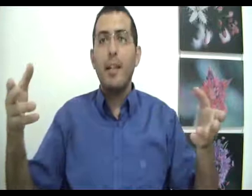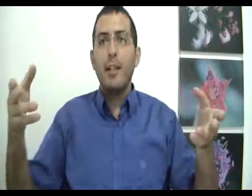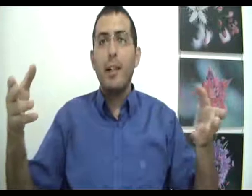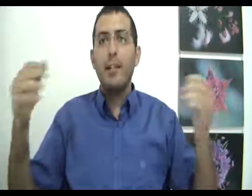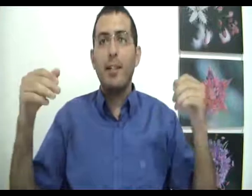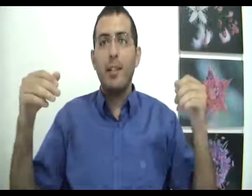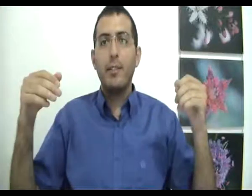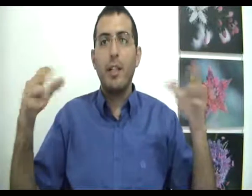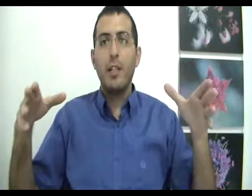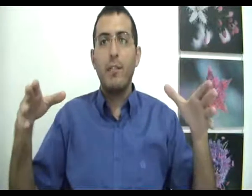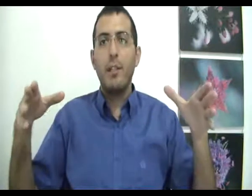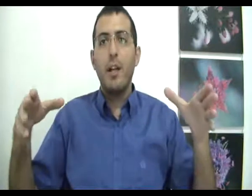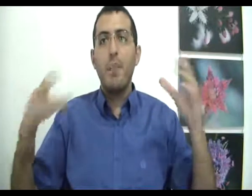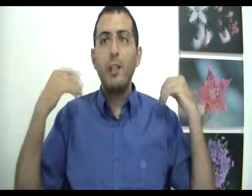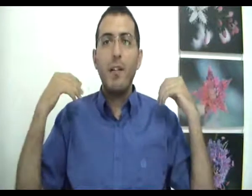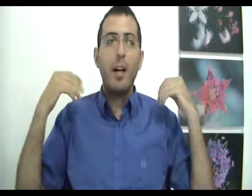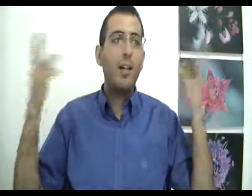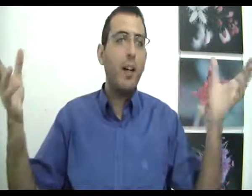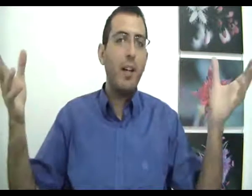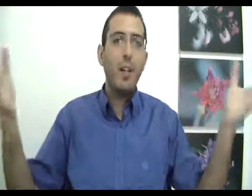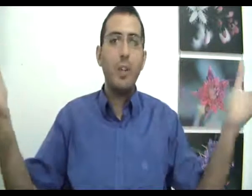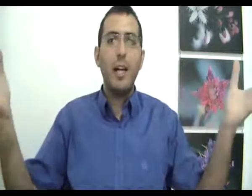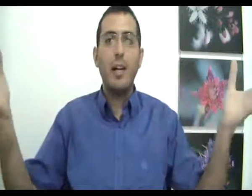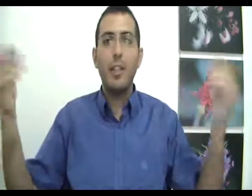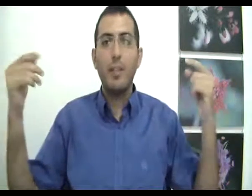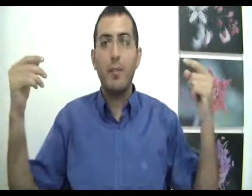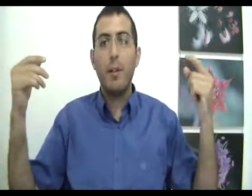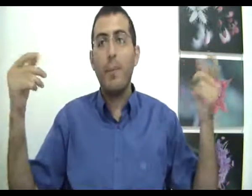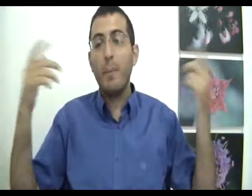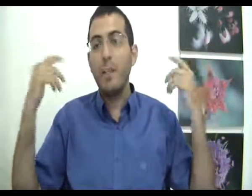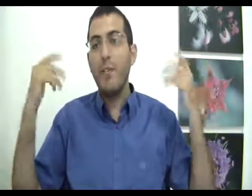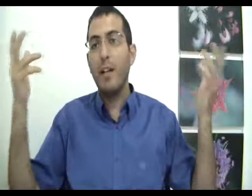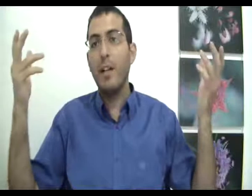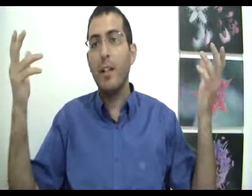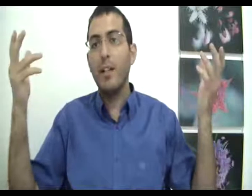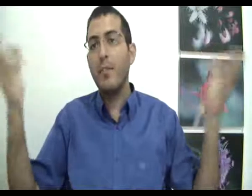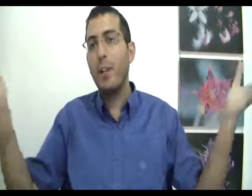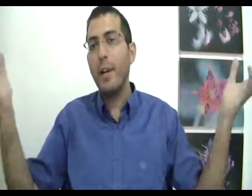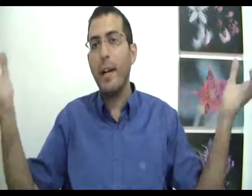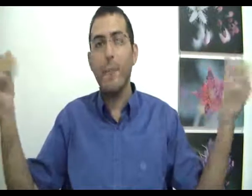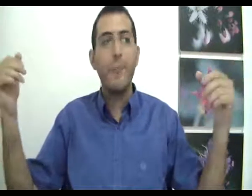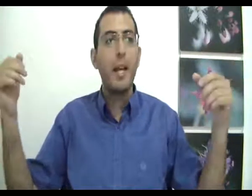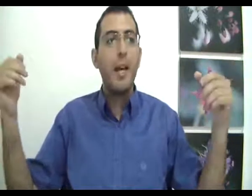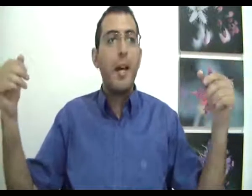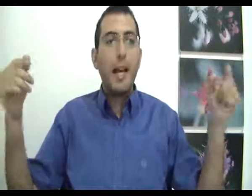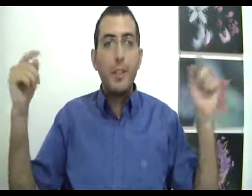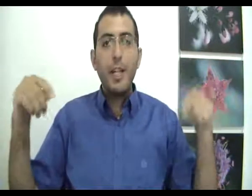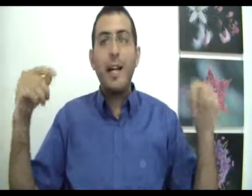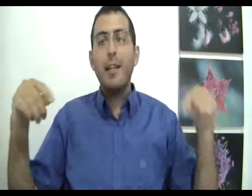את הדבר הזה. עכשיו, מה שעבר כבר עבר, לא שעכשיו. מה שעבר עבר, כבר לא קיים. כאשר האדם